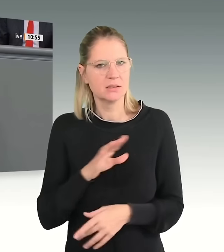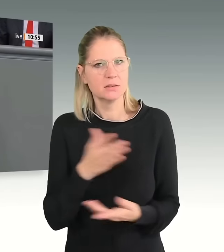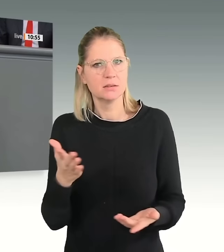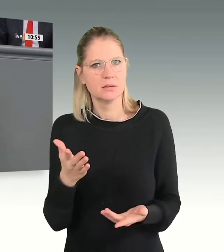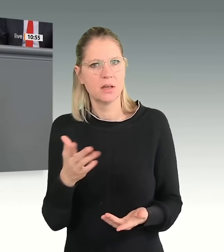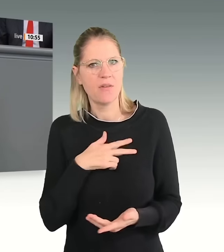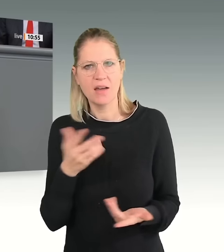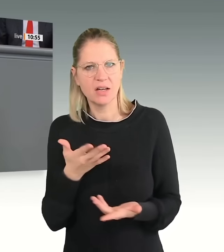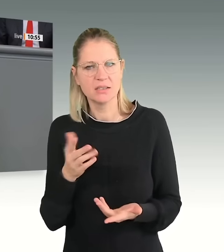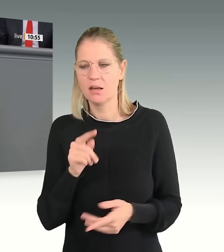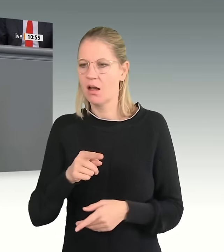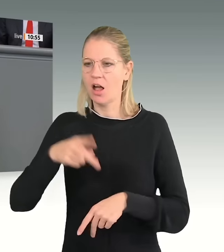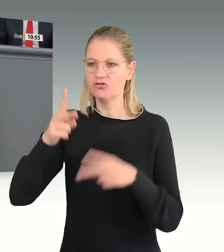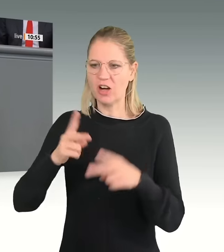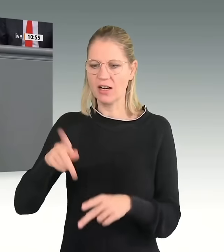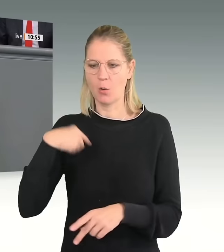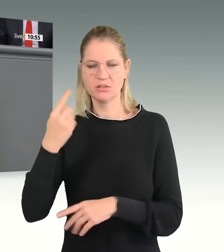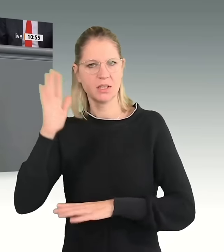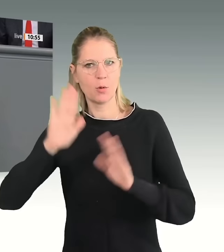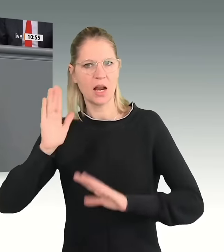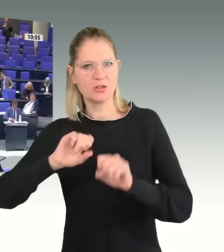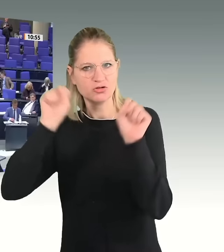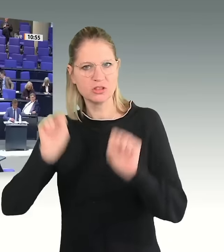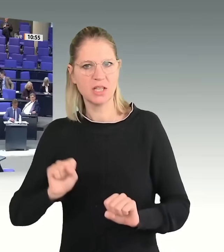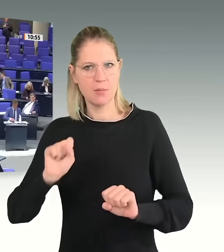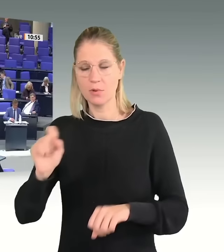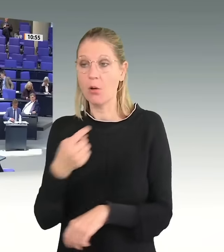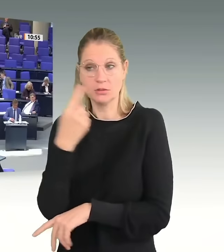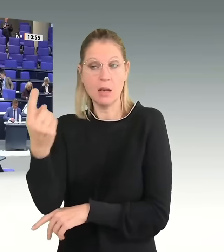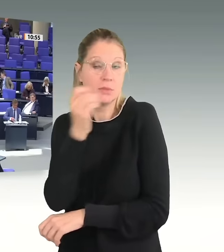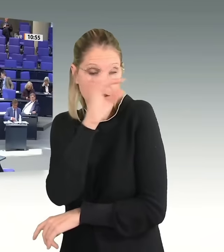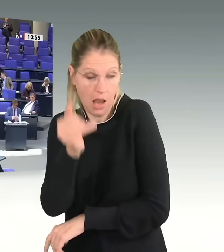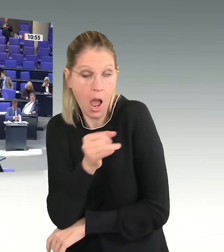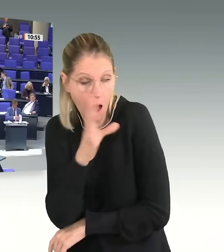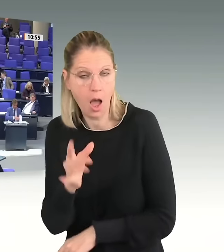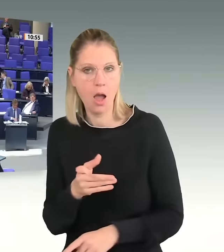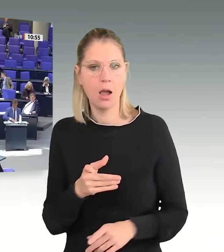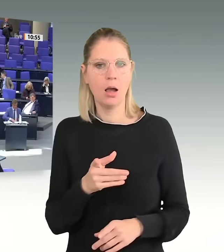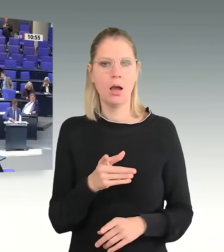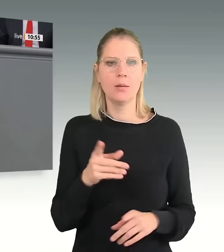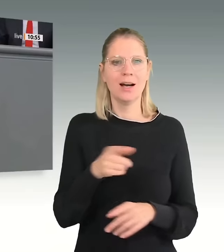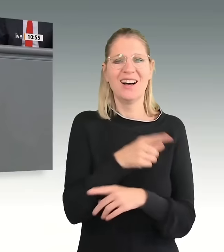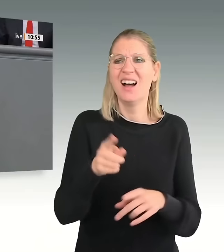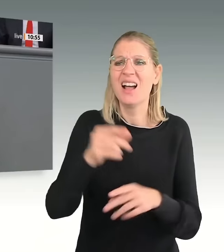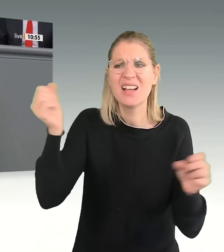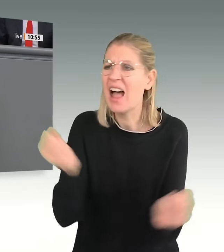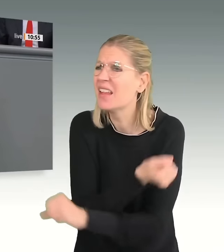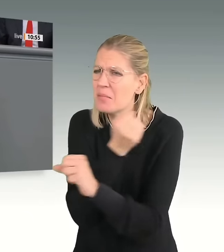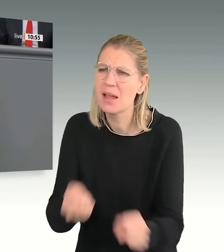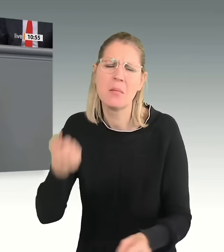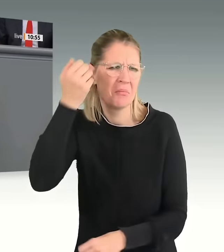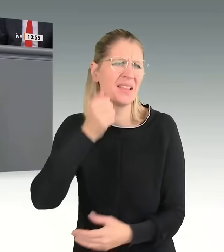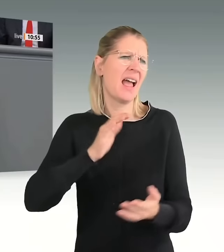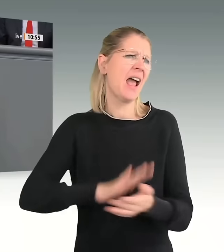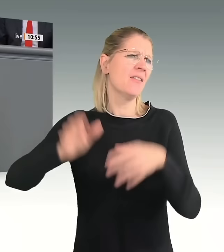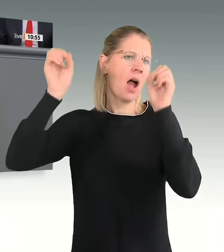demokratischen System, das leider immer mehr Unterstützung verliert. Wenn Sie nicht mehr können, dann hören Sie einfach